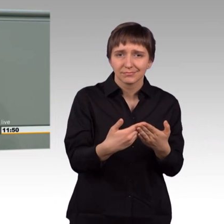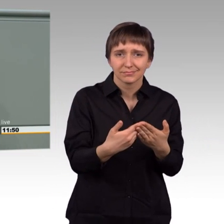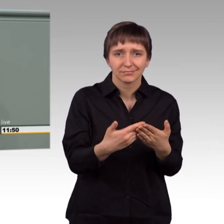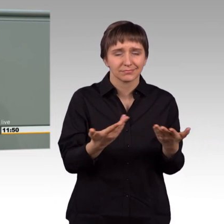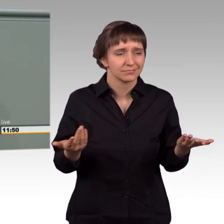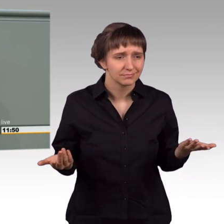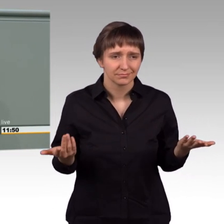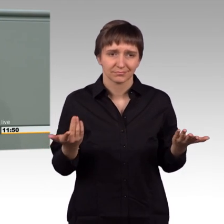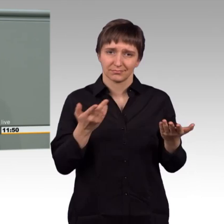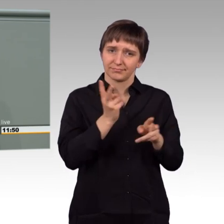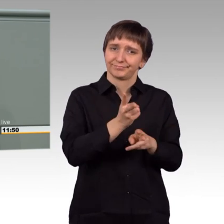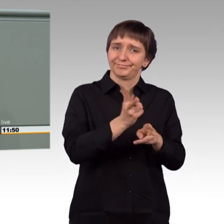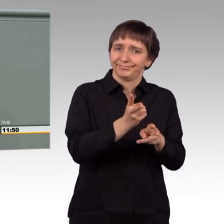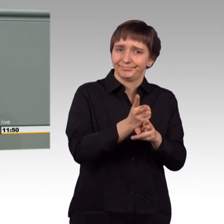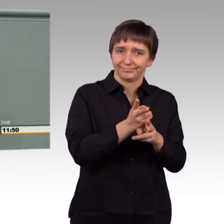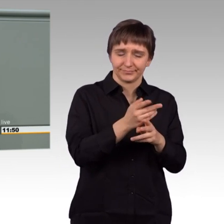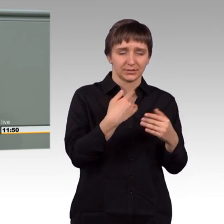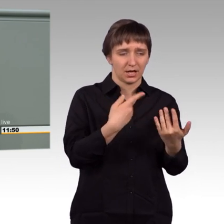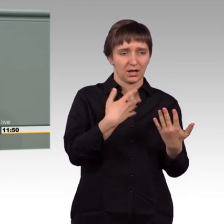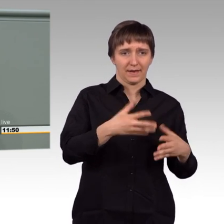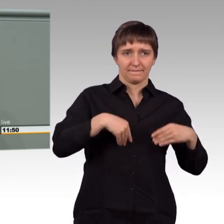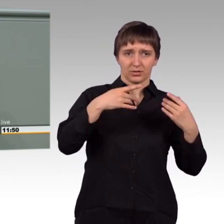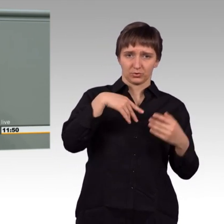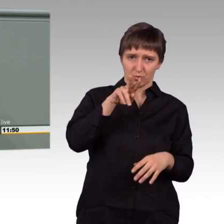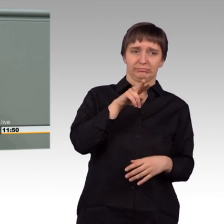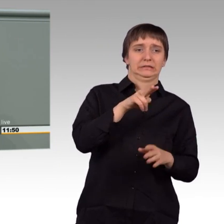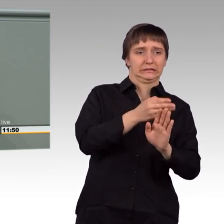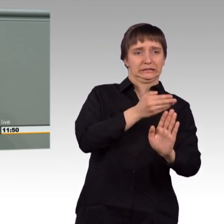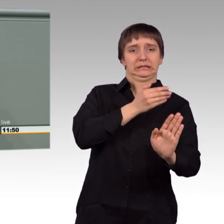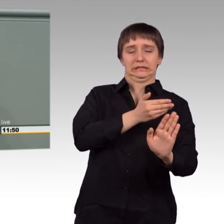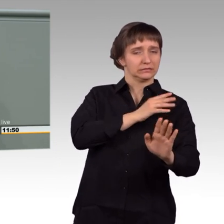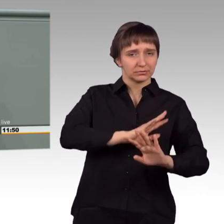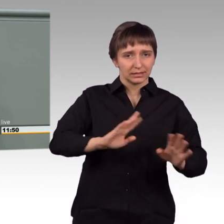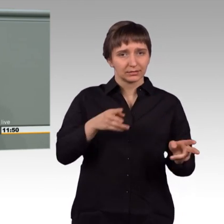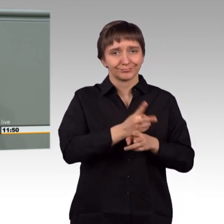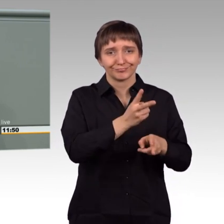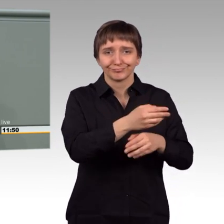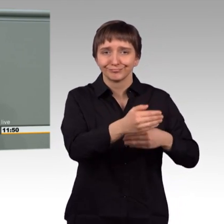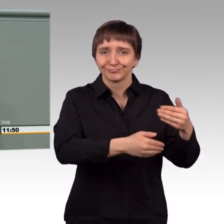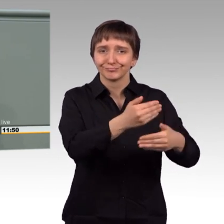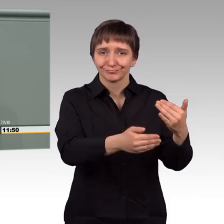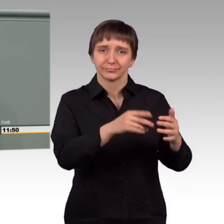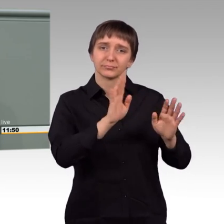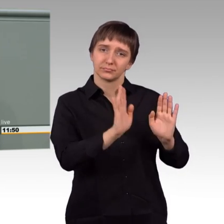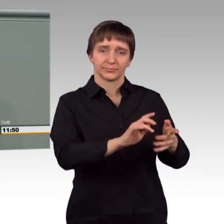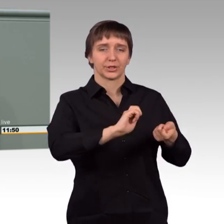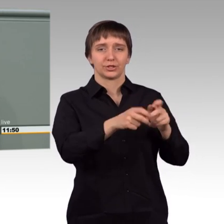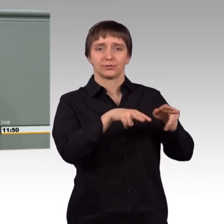Sie nehmen nicht Abstand von dieser unsäglichen Regime-Change-Politik. Es gäbe gute Möglichkeiten, zum Beispiel,